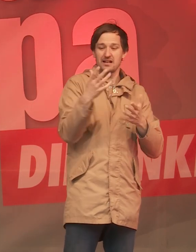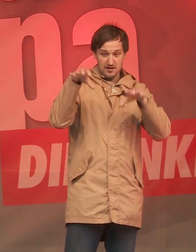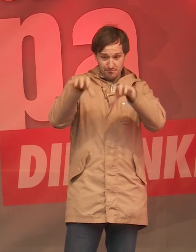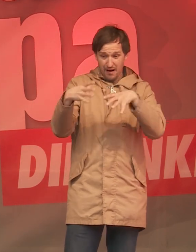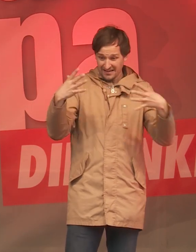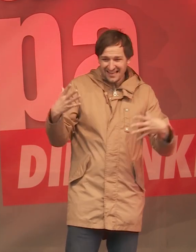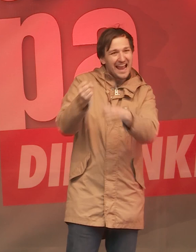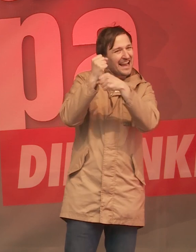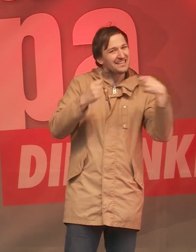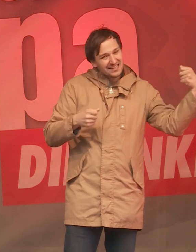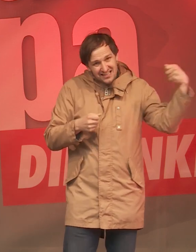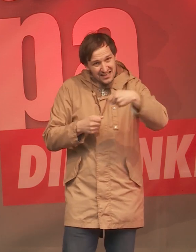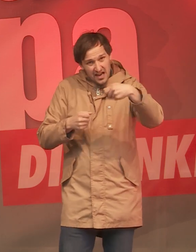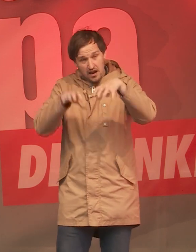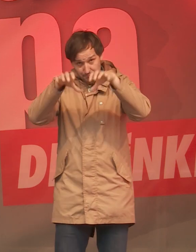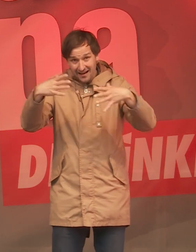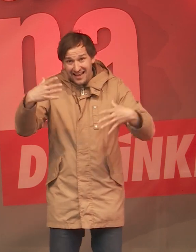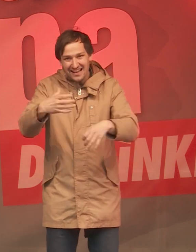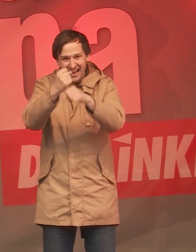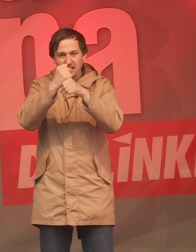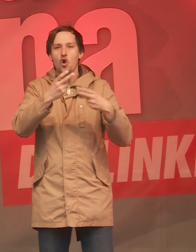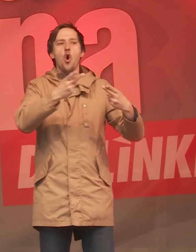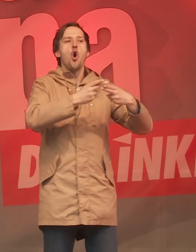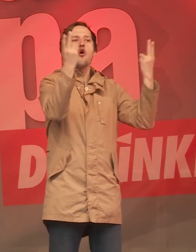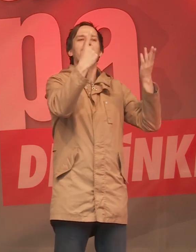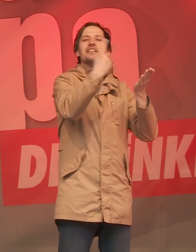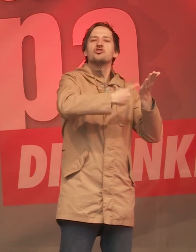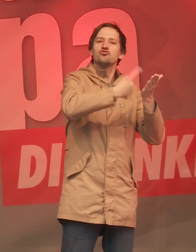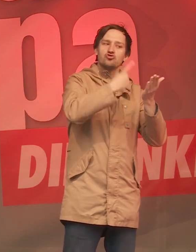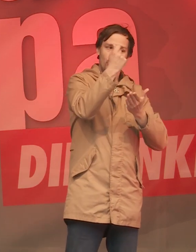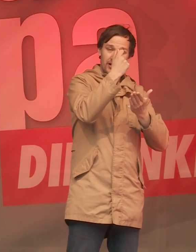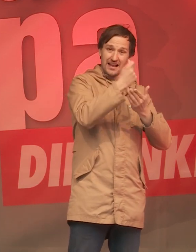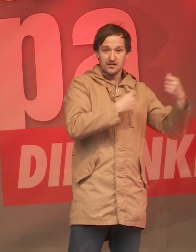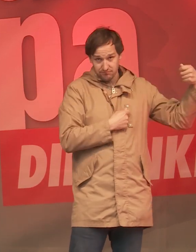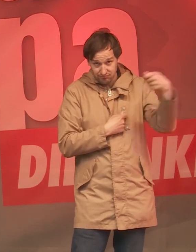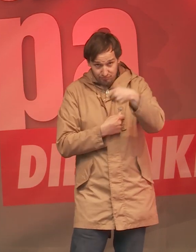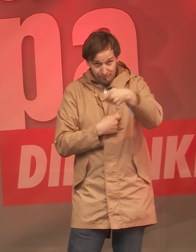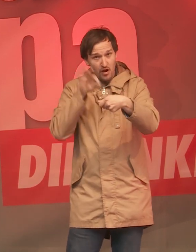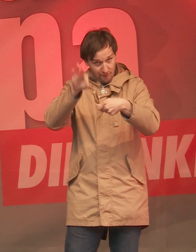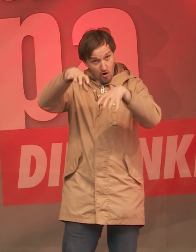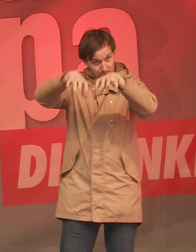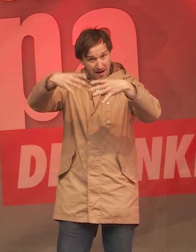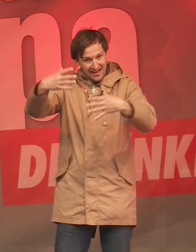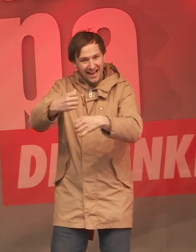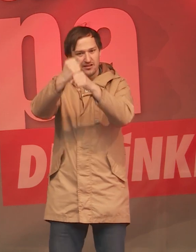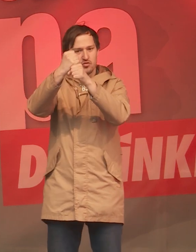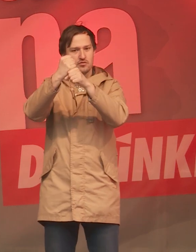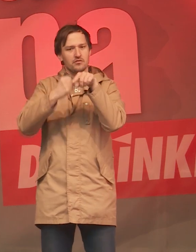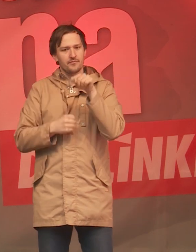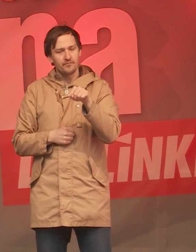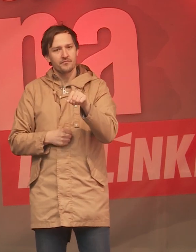Ja, das muss man sich mal auf der Zunge zergehen lassen. Diese Banken sind mit öffentlichen Steuergeldern gerettet worden. Und dann überlegen die sich,